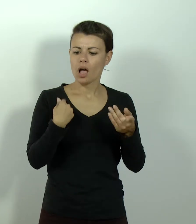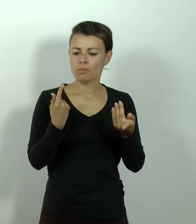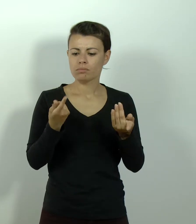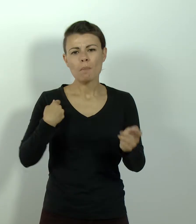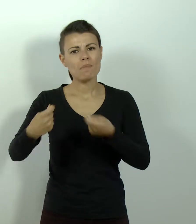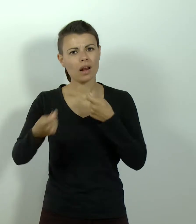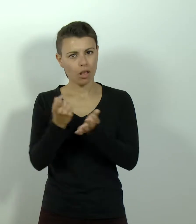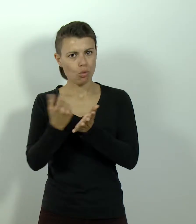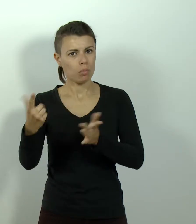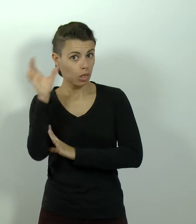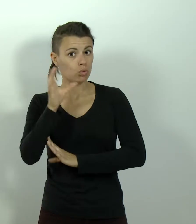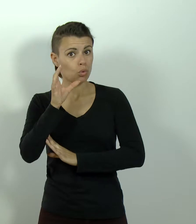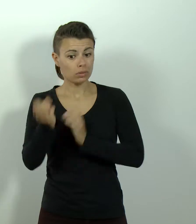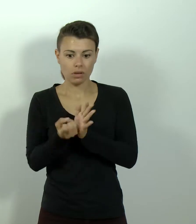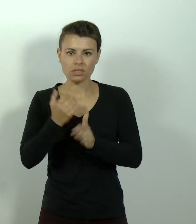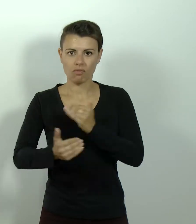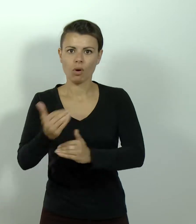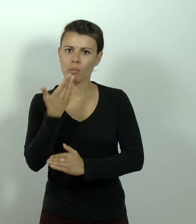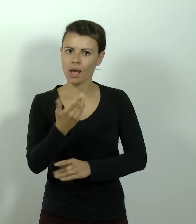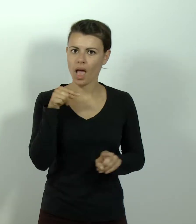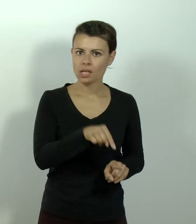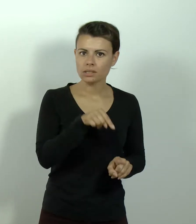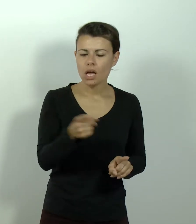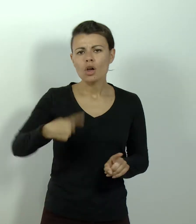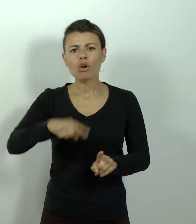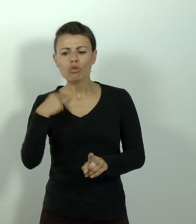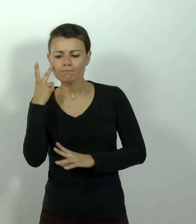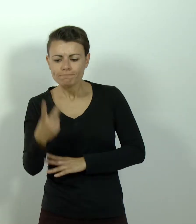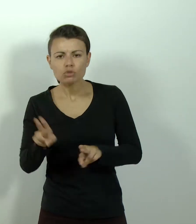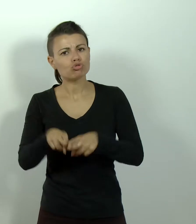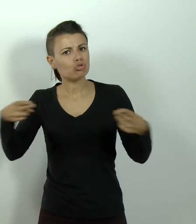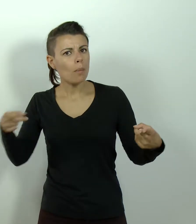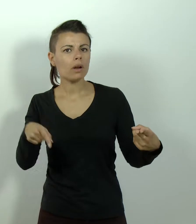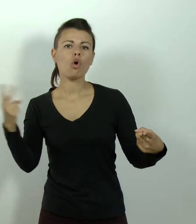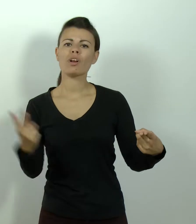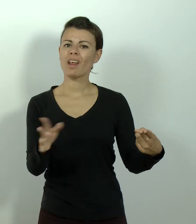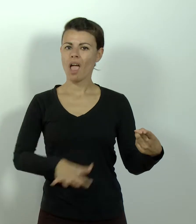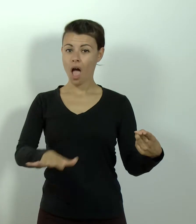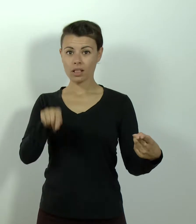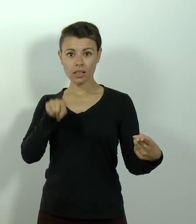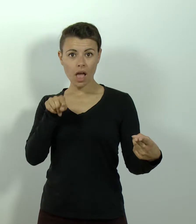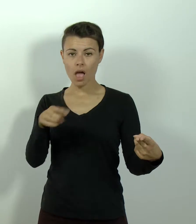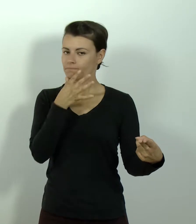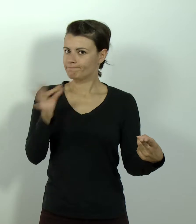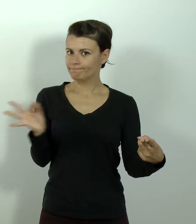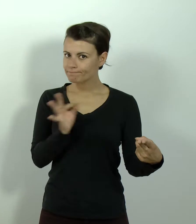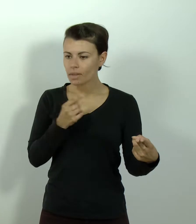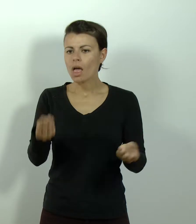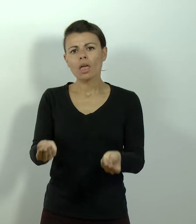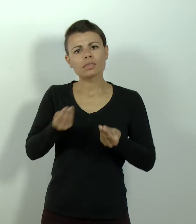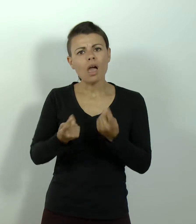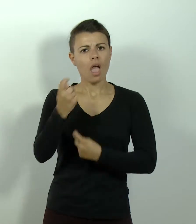molto importante che è quello turismo. Abbiamo capito, abbiamo scoperto che c'è questa realtà che è una realtà straordinaria che porta economia,